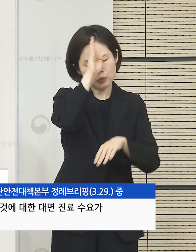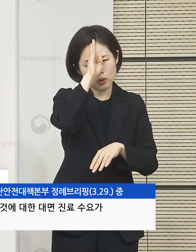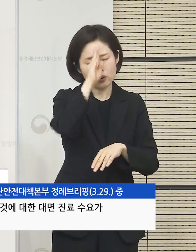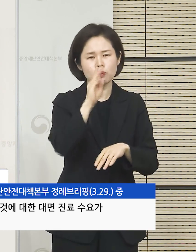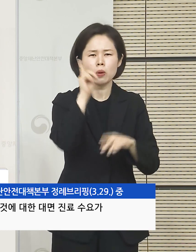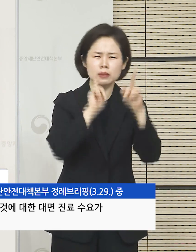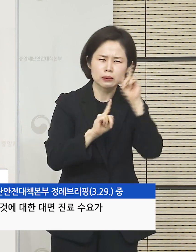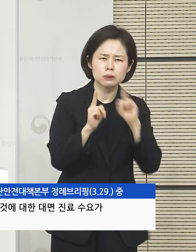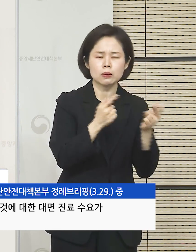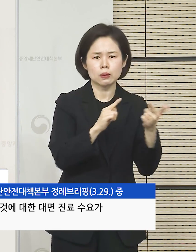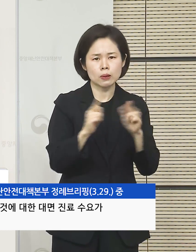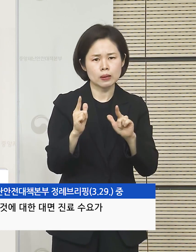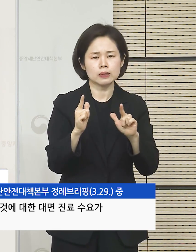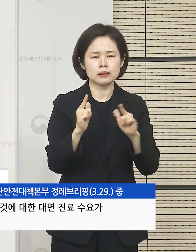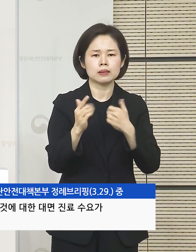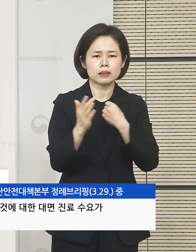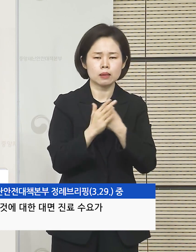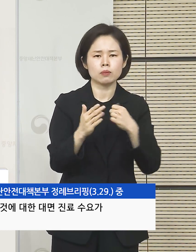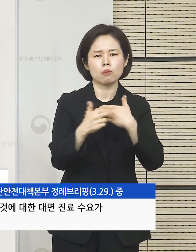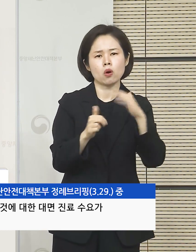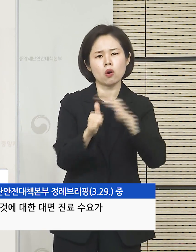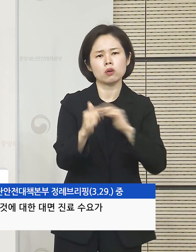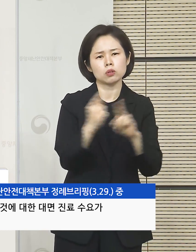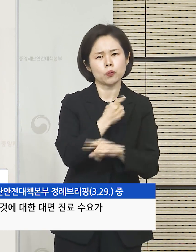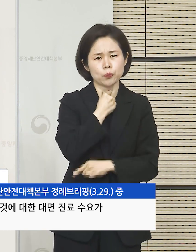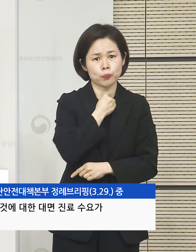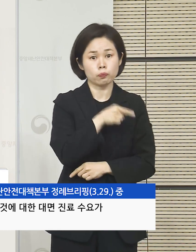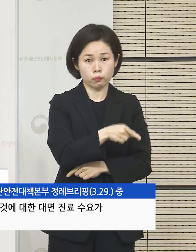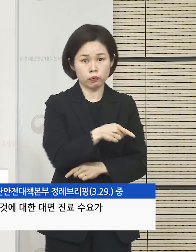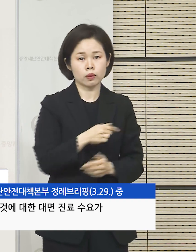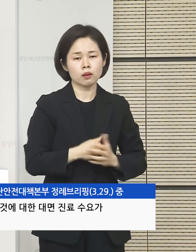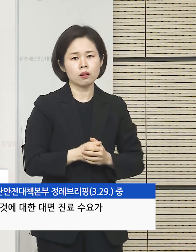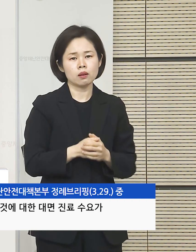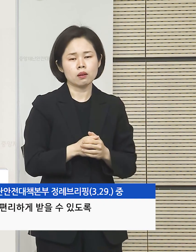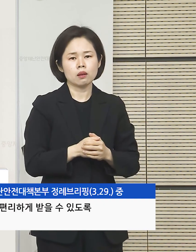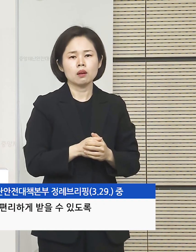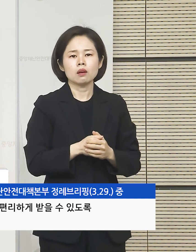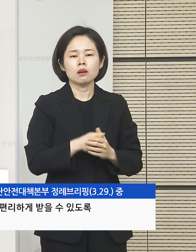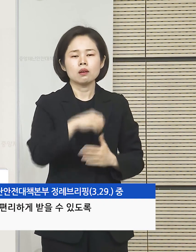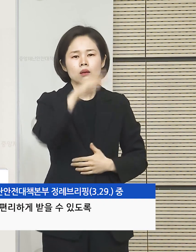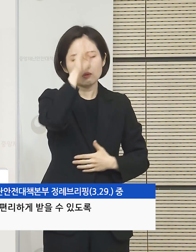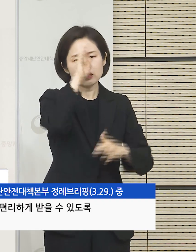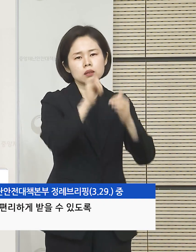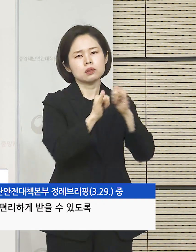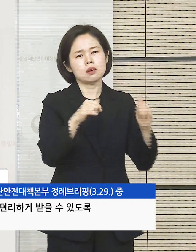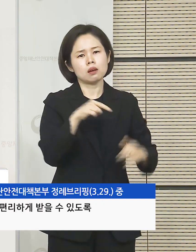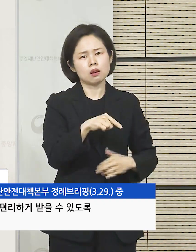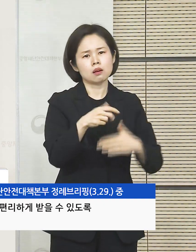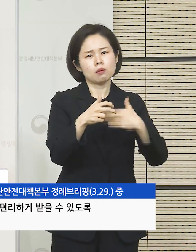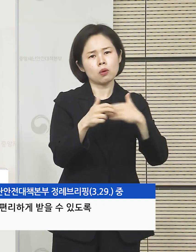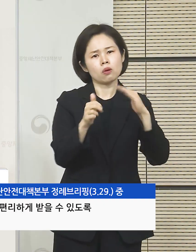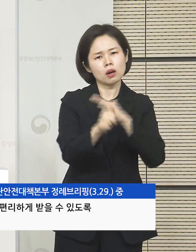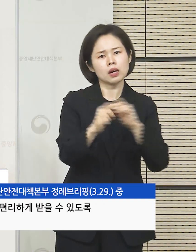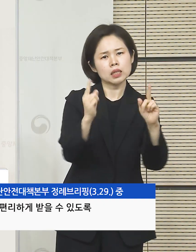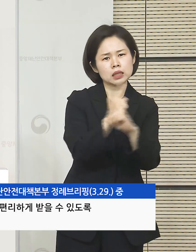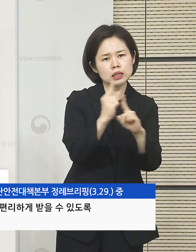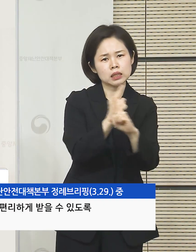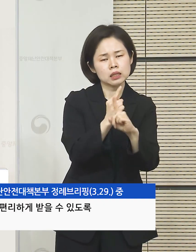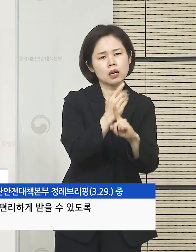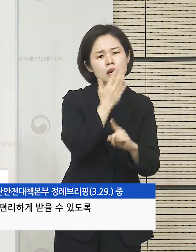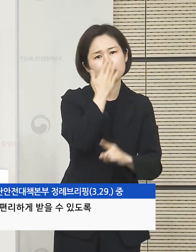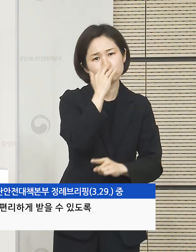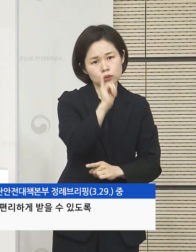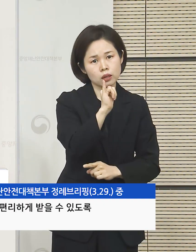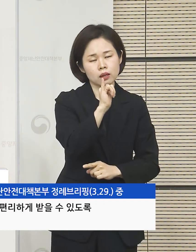외상이라든지 이런 거에 대한 대면 진료 수요가 지속적으로 높아지고 있습니다. 이에 따라서 환자분들께서 필요한